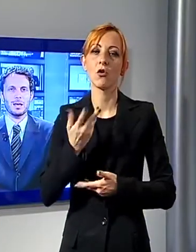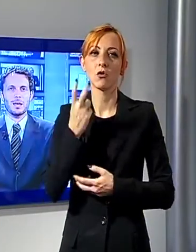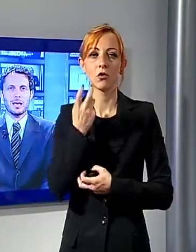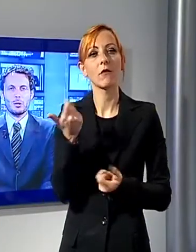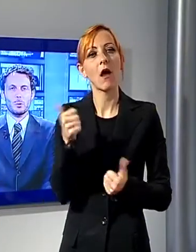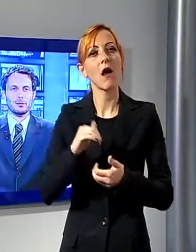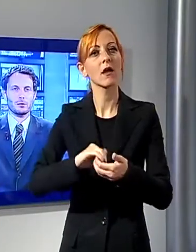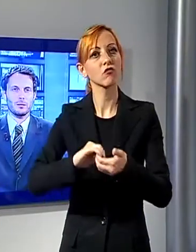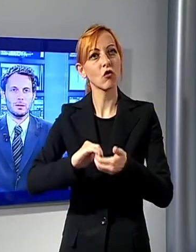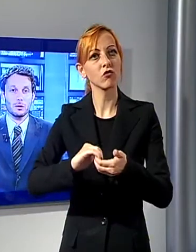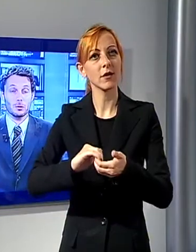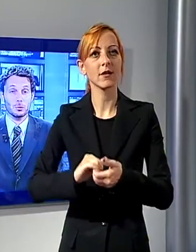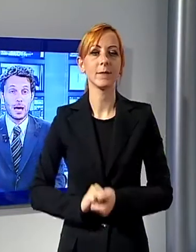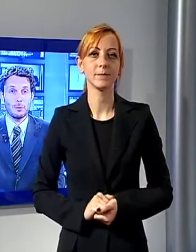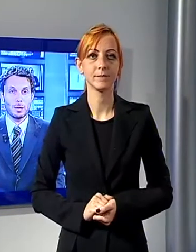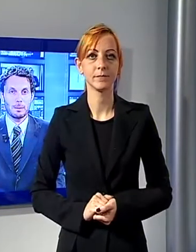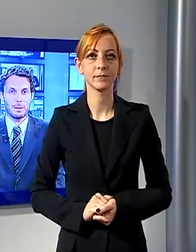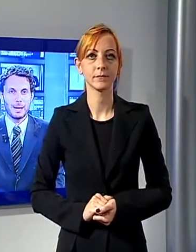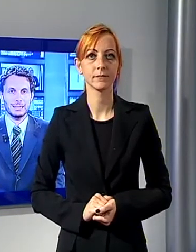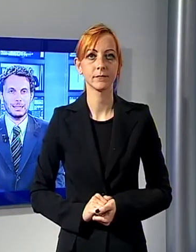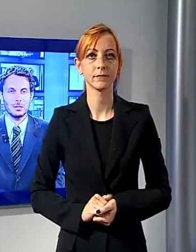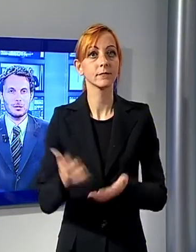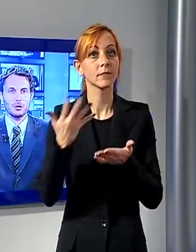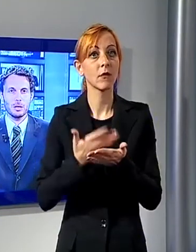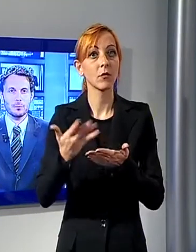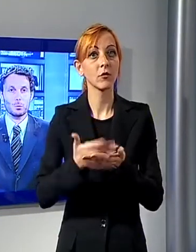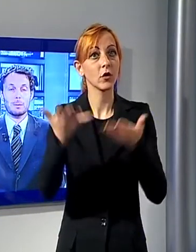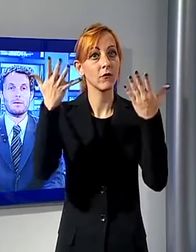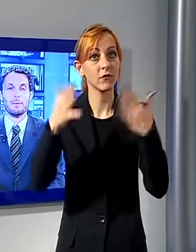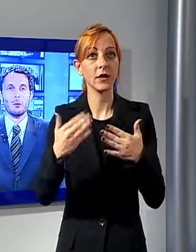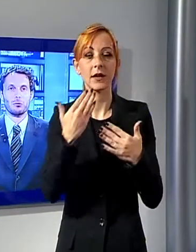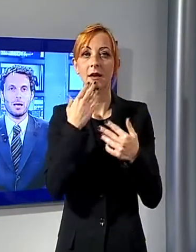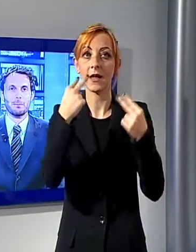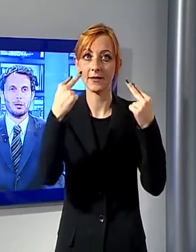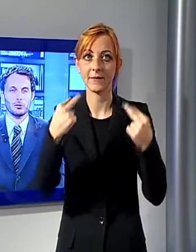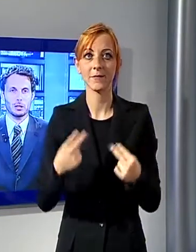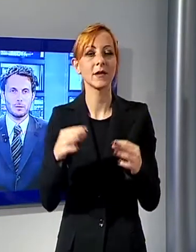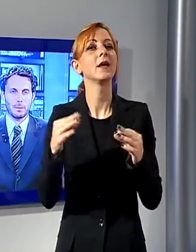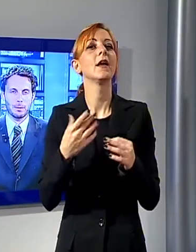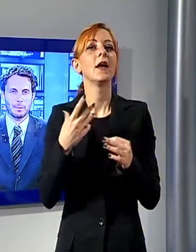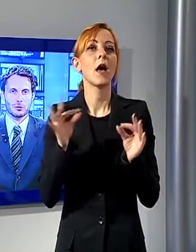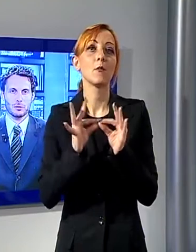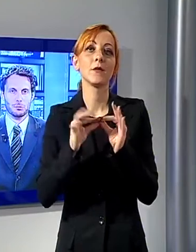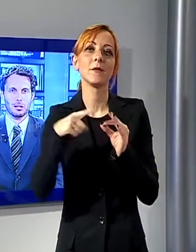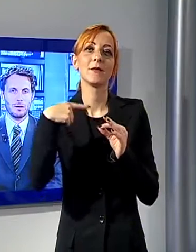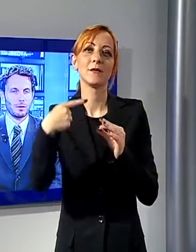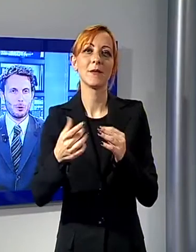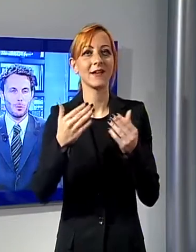E con questo servizio chiudiamo la prima parte del Tg, una breve pausa e poi ci ritroviamo per la pagina sportiva. Fra poco.